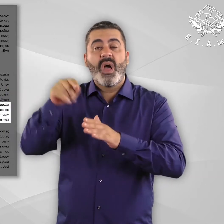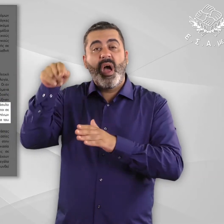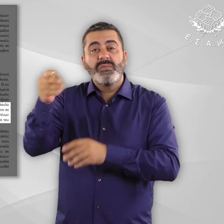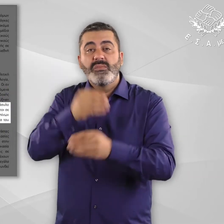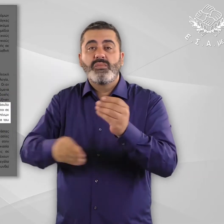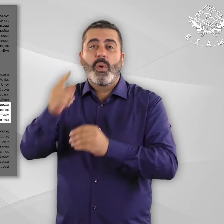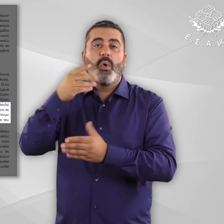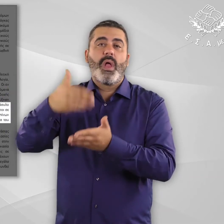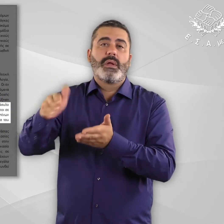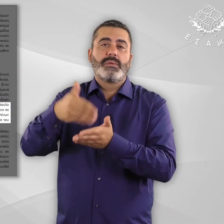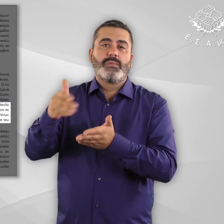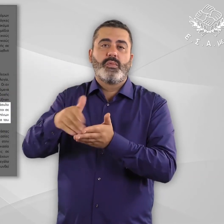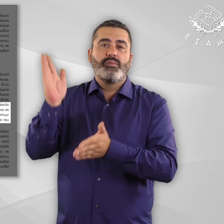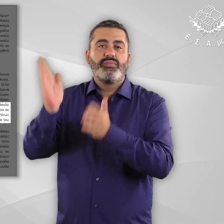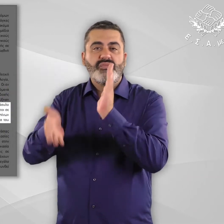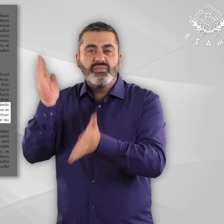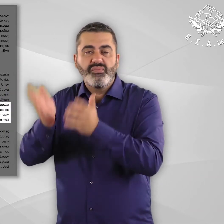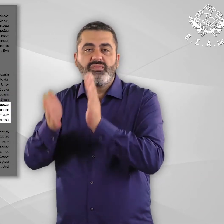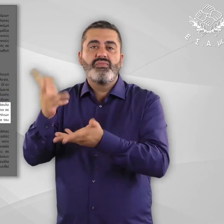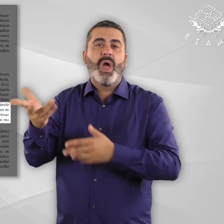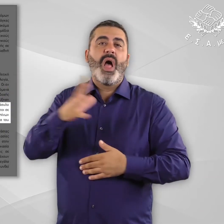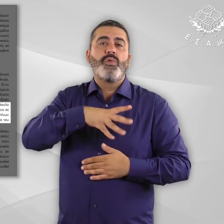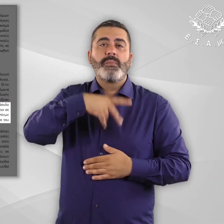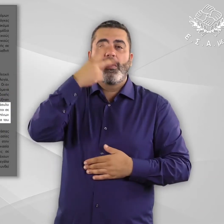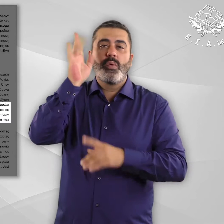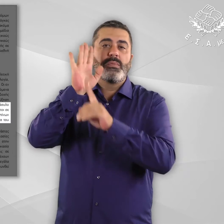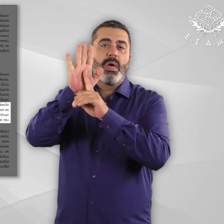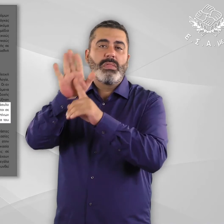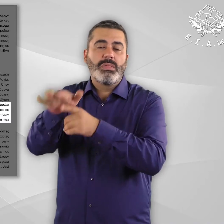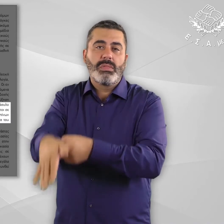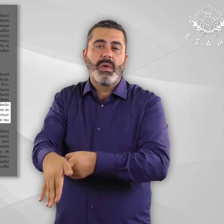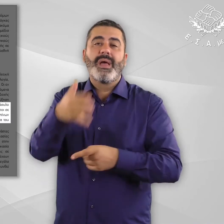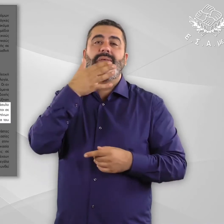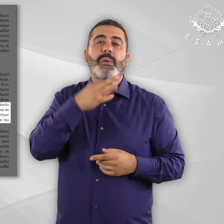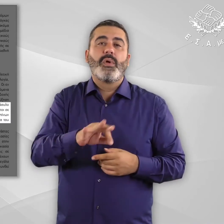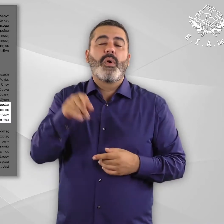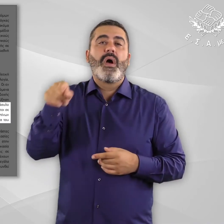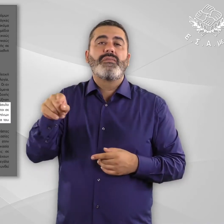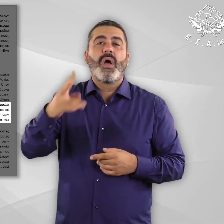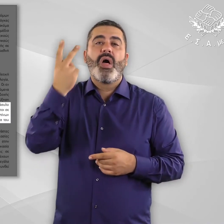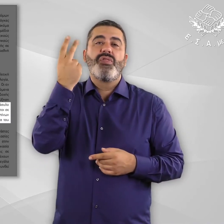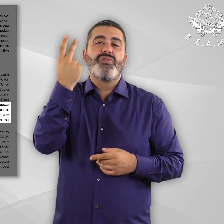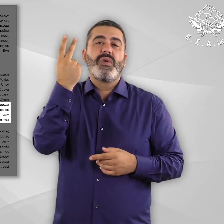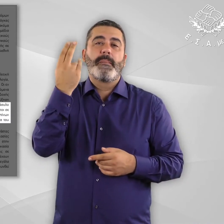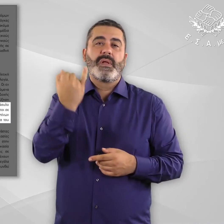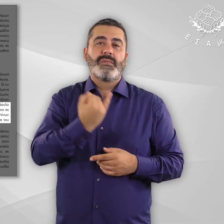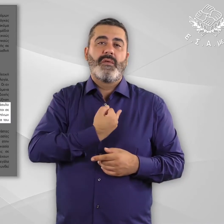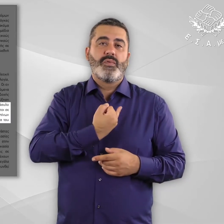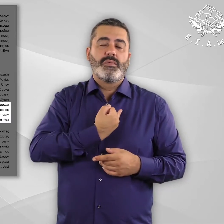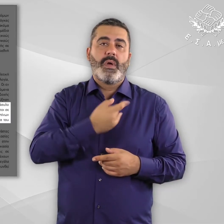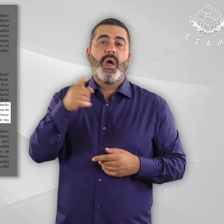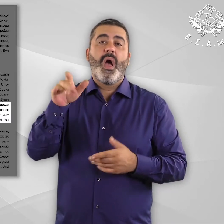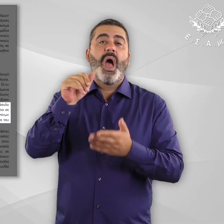ευάλωτοι σε ρατσιστικές συμπεριφορές, βία και παραβία σε των ανθρωπίνων δικαιωμάτων τους λόγω του ότι φέρουν τη δυτή ταυτότητα του